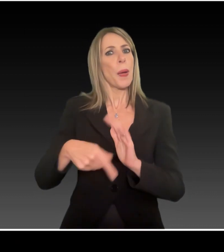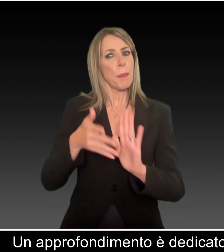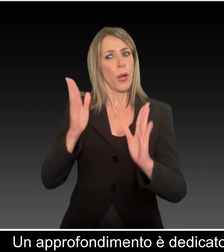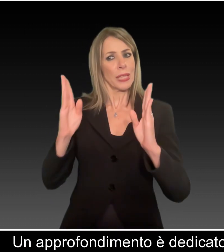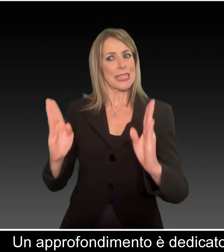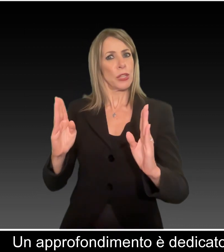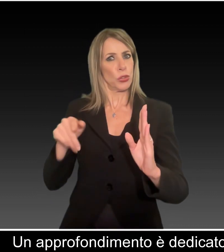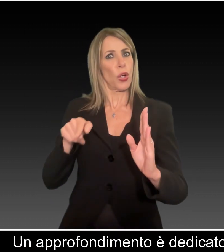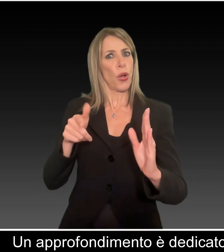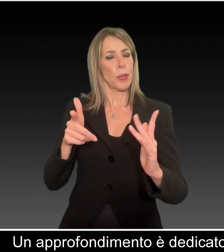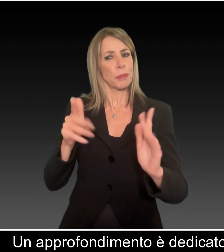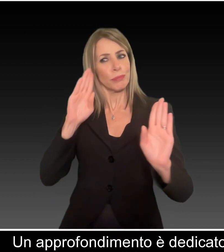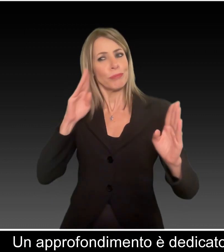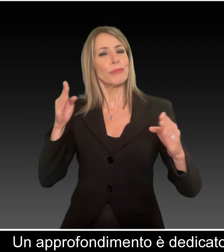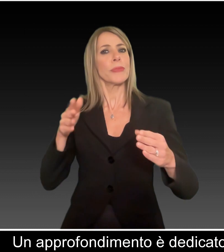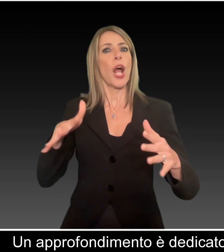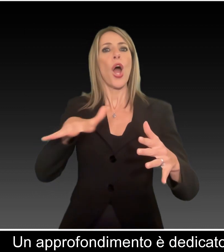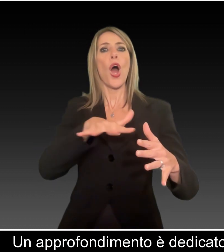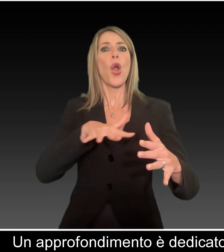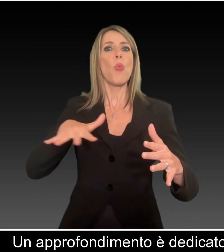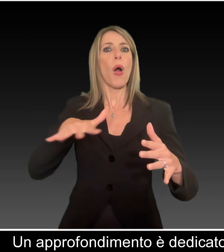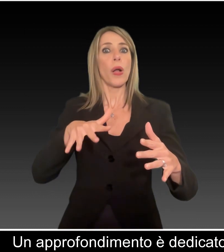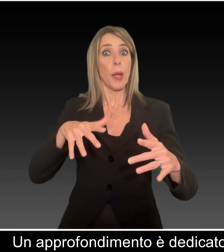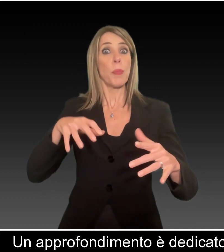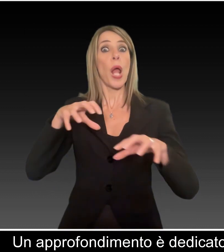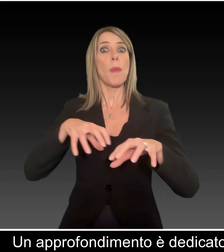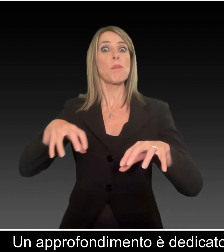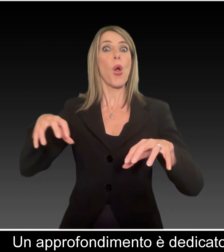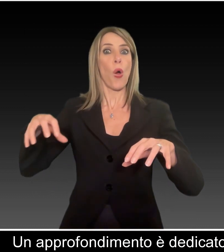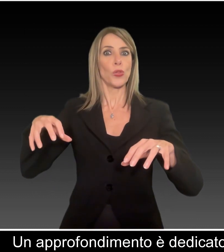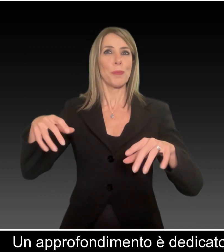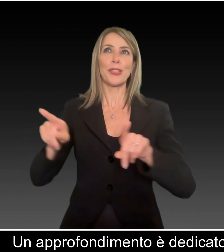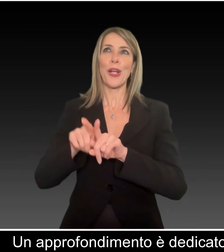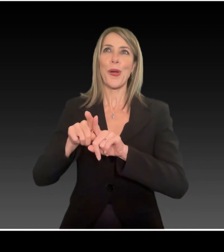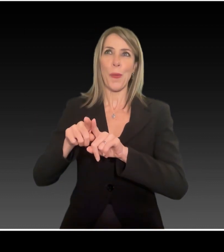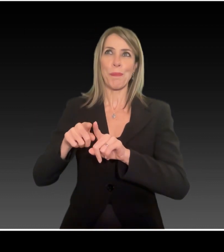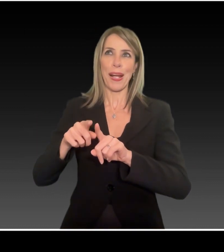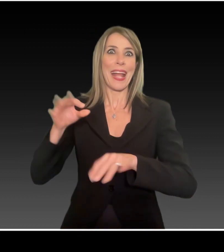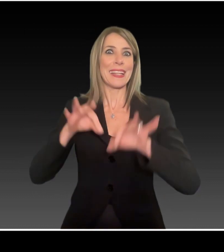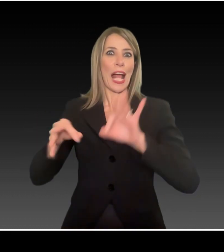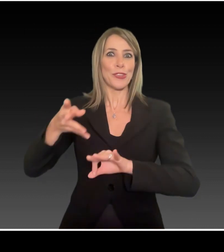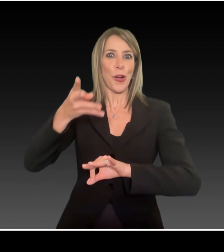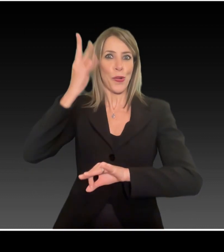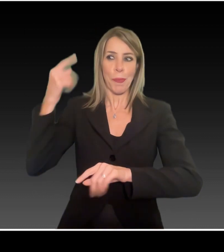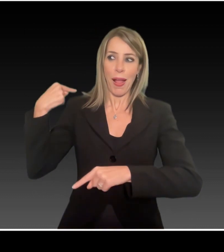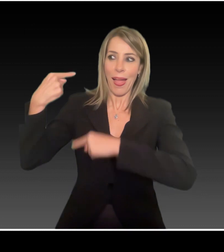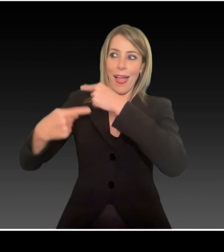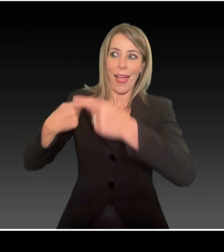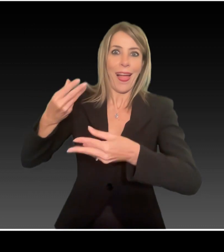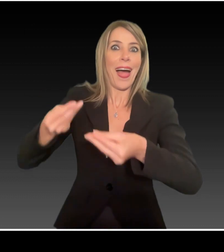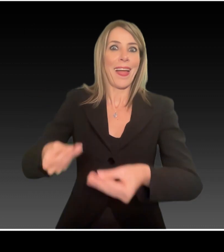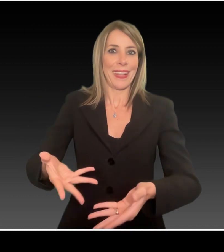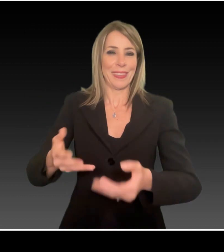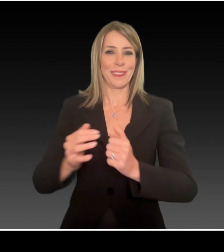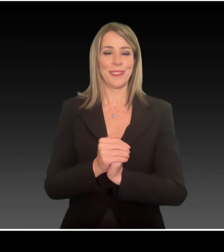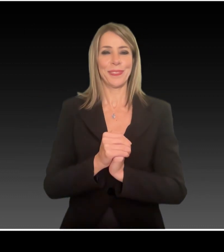Un approfondimento è infine dedicato ai luoghi e all'eredità monumentale che il teatro romano ci ha lasciato.